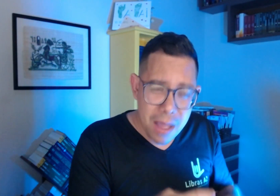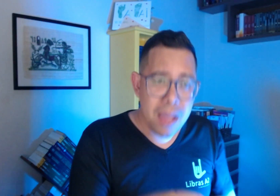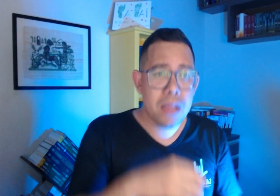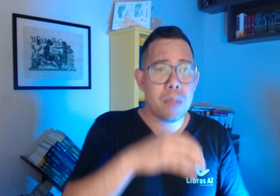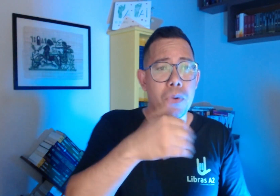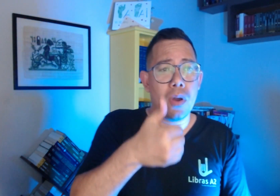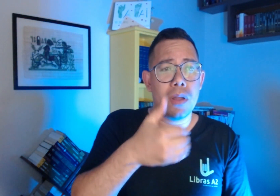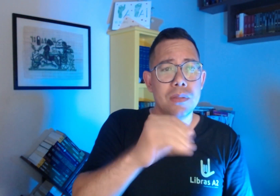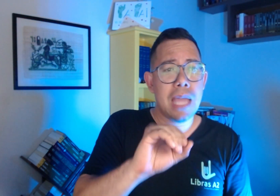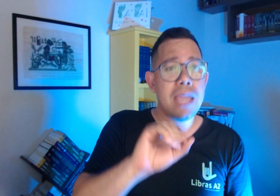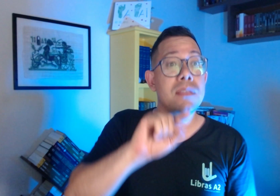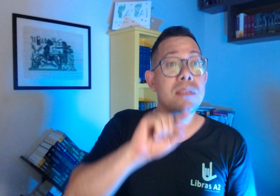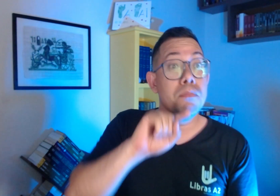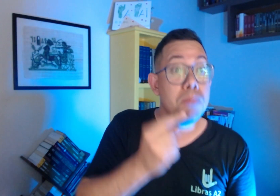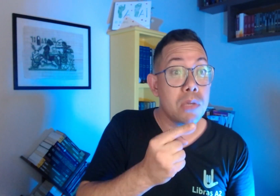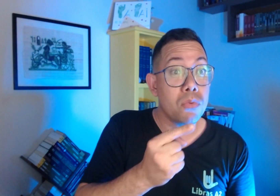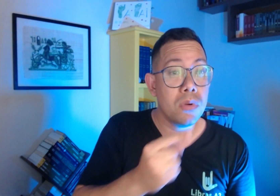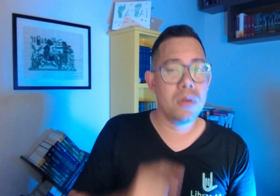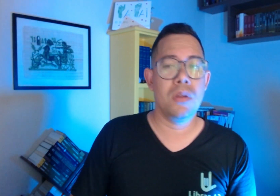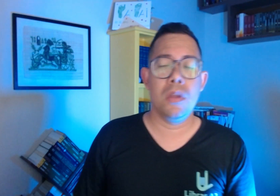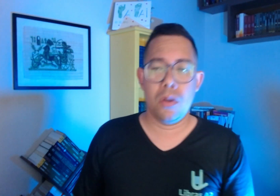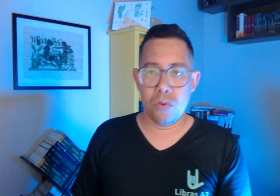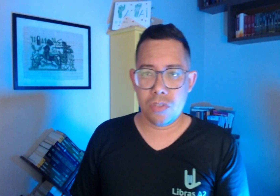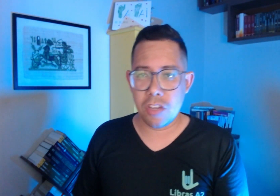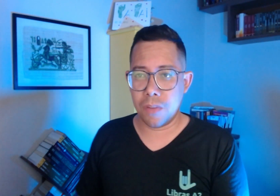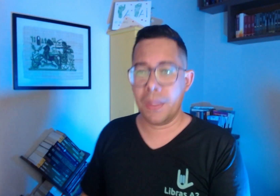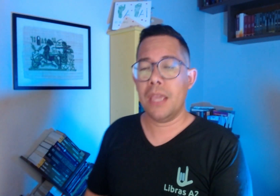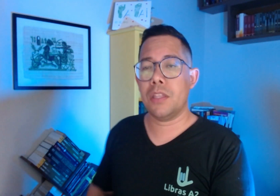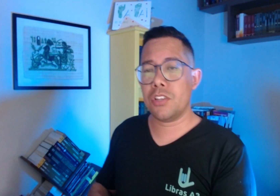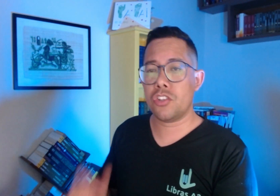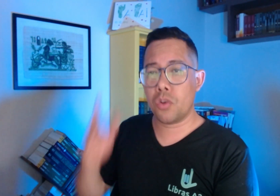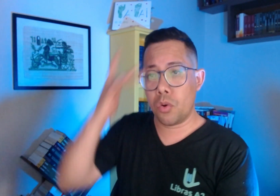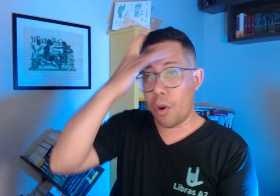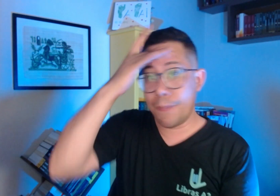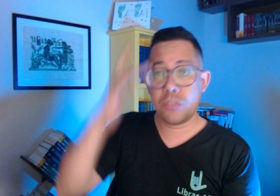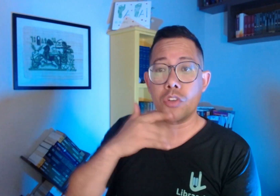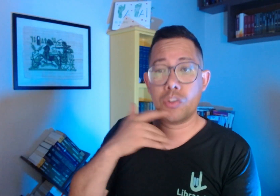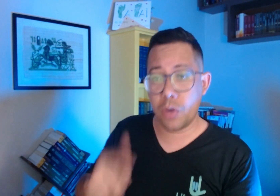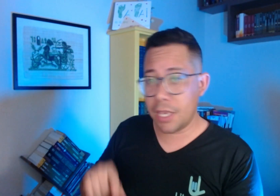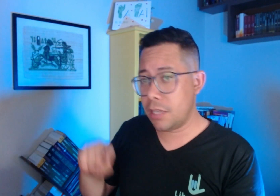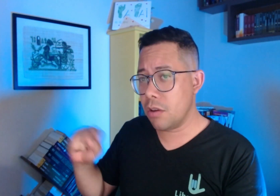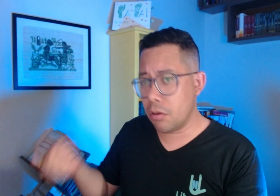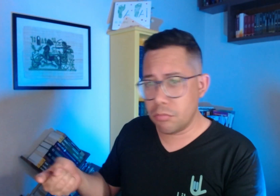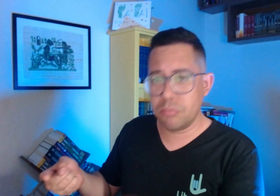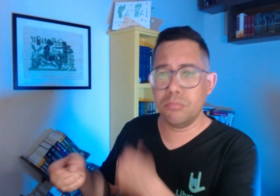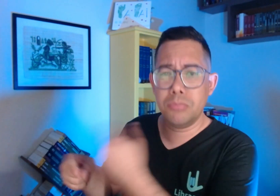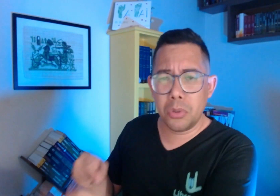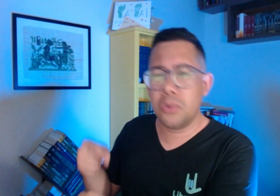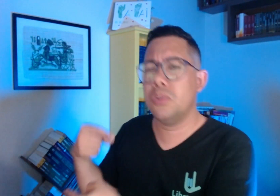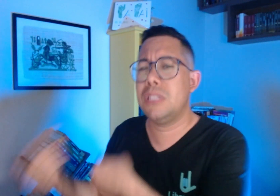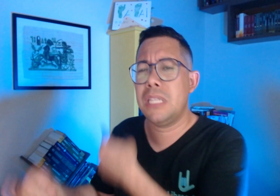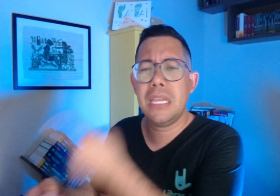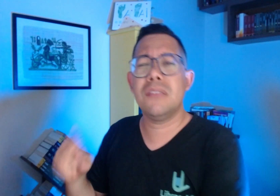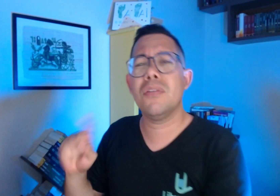Você põe, olha, 10 mil. Ou seja, então a gente colocou, pessoas morreram aqui, olha. Um, dois, três, olha.